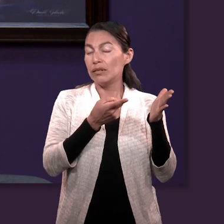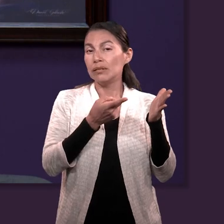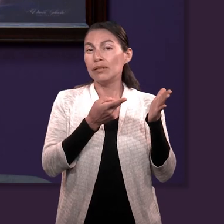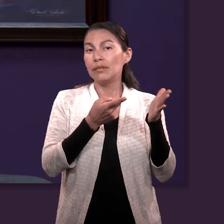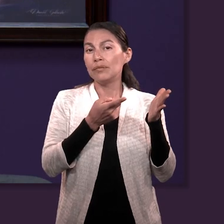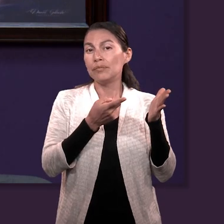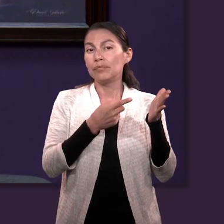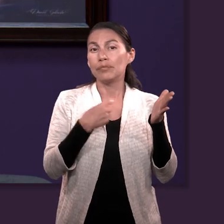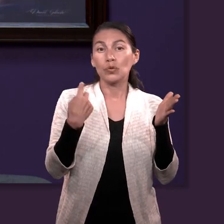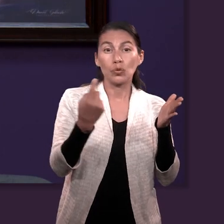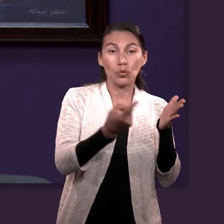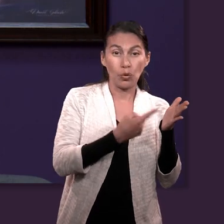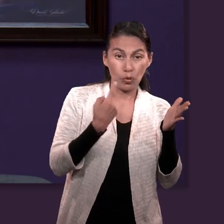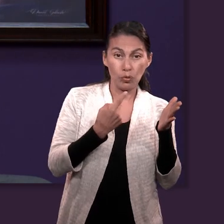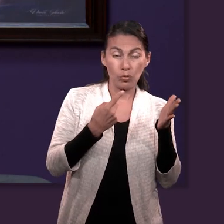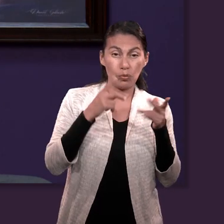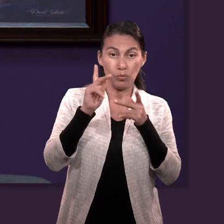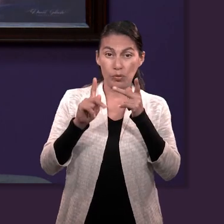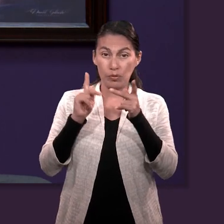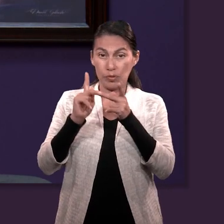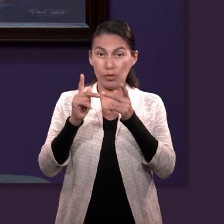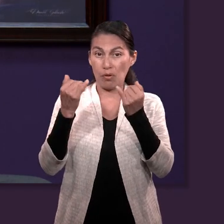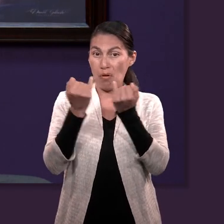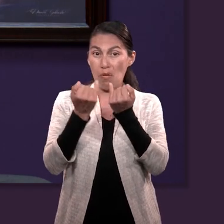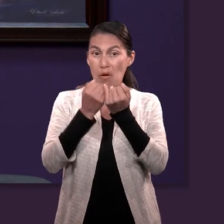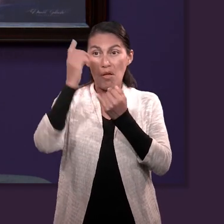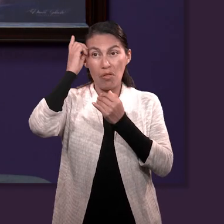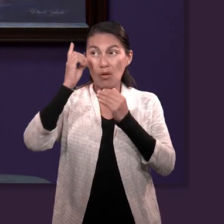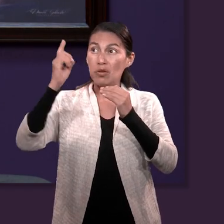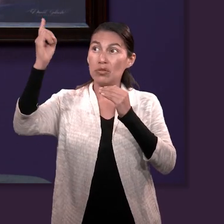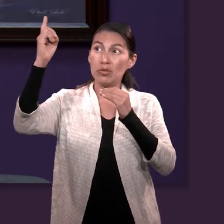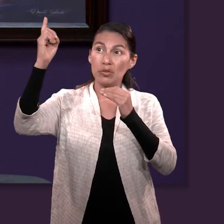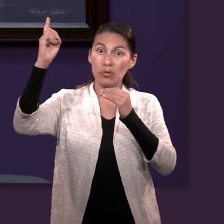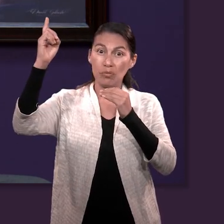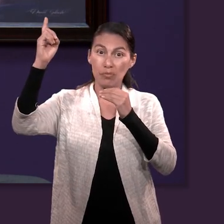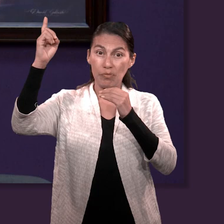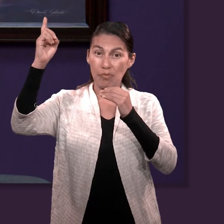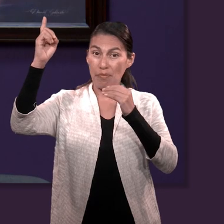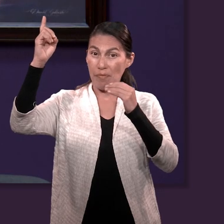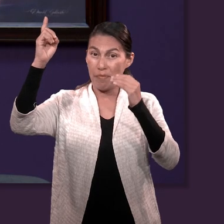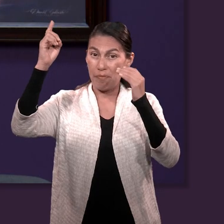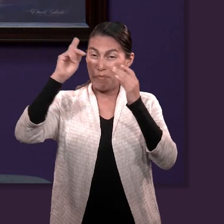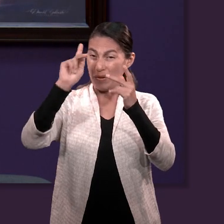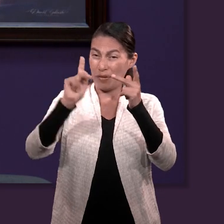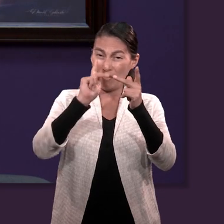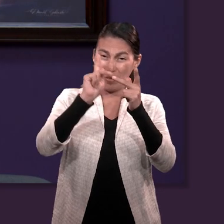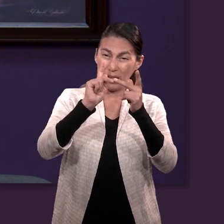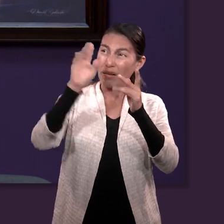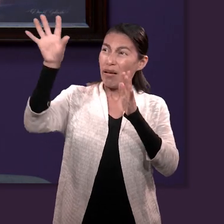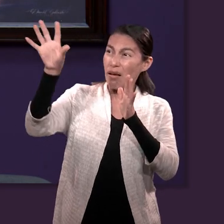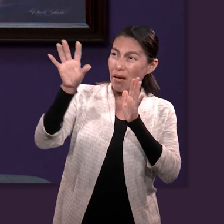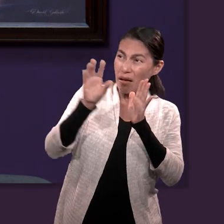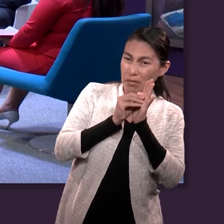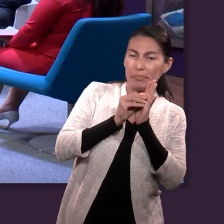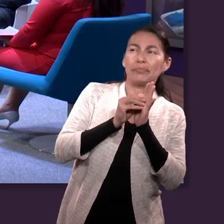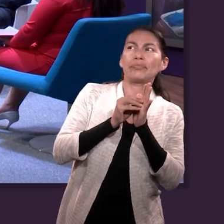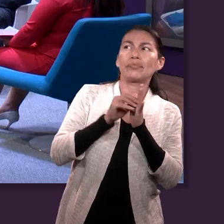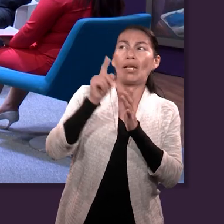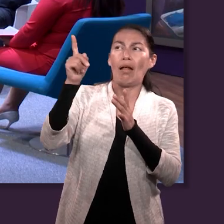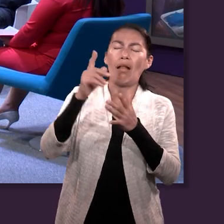vosotros ser perfectos vosotros con vuestro padre. Y dice otro texto, Dios muestra su amor para con